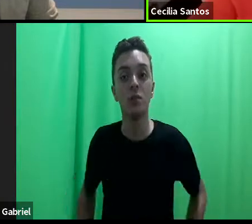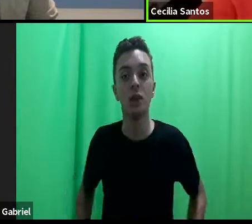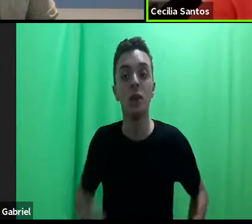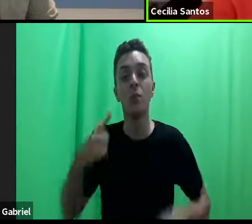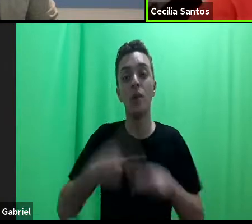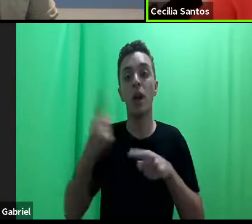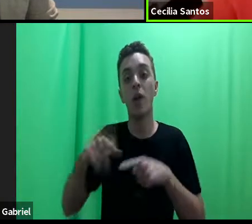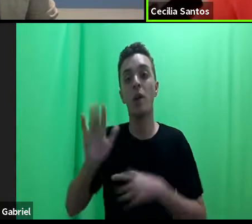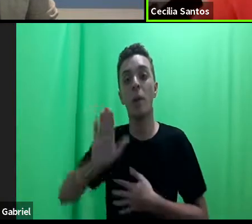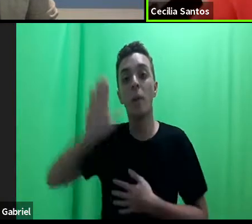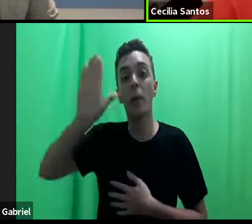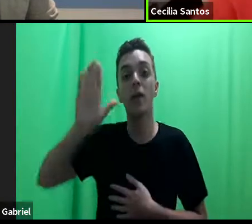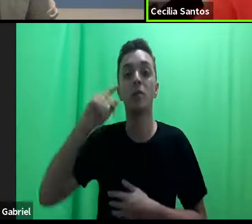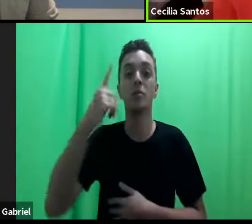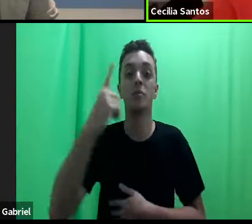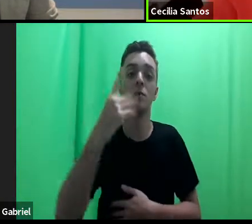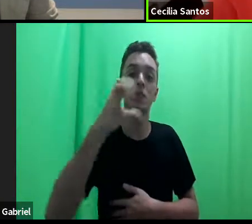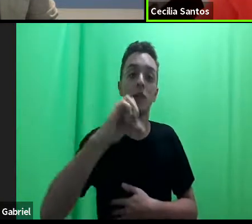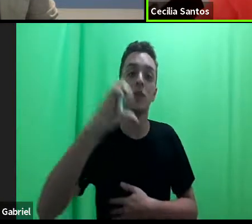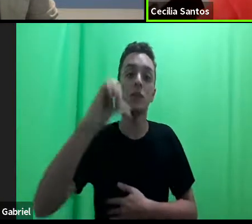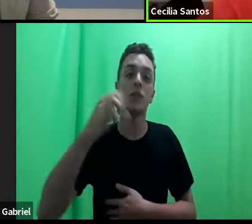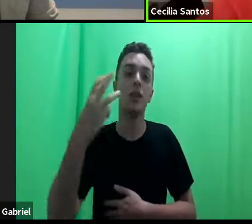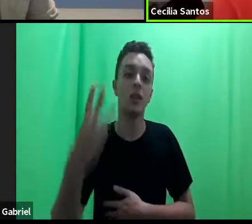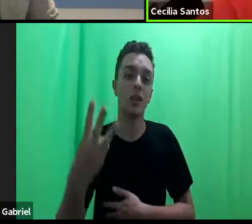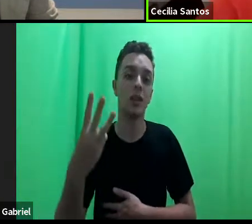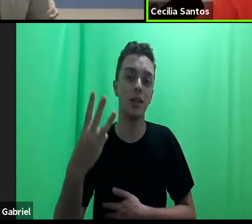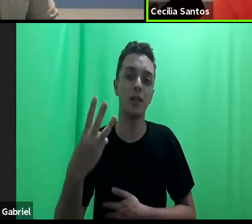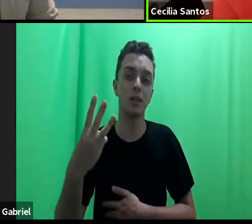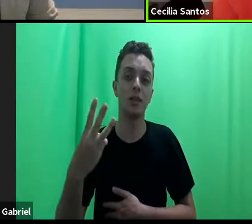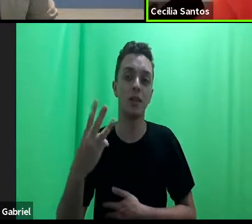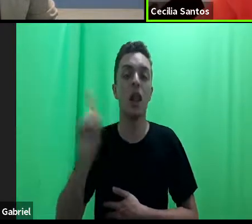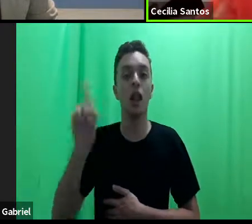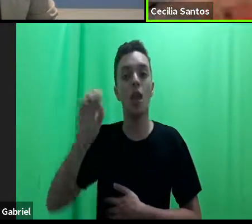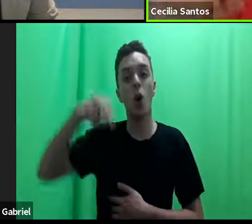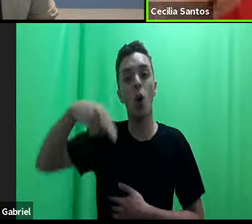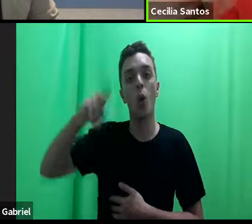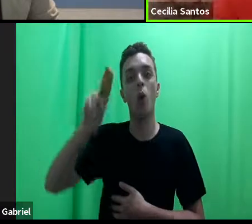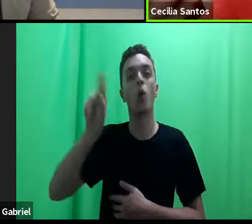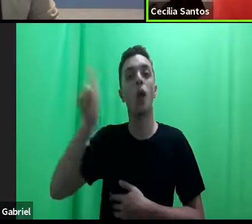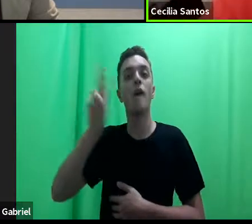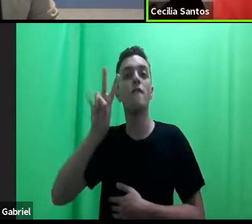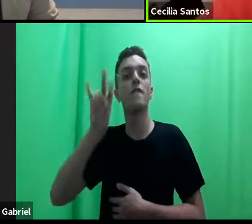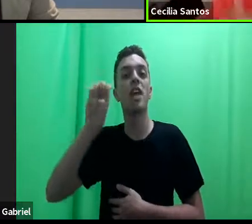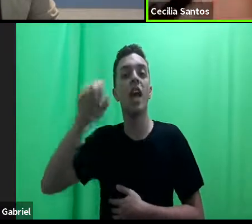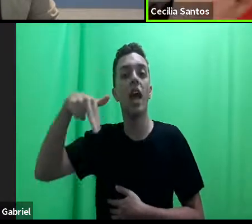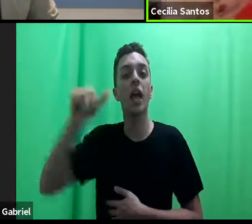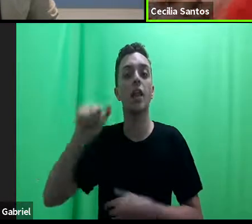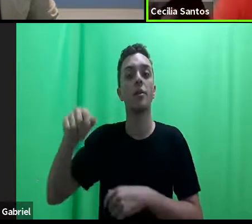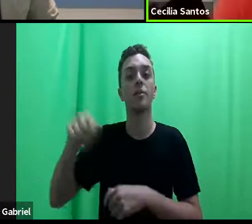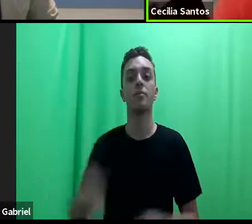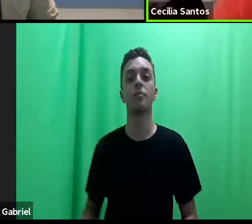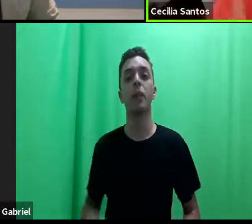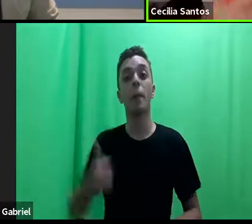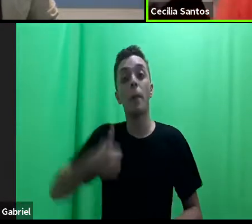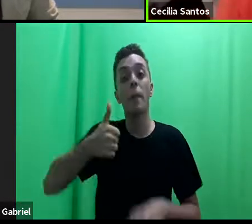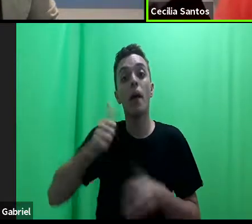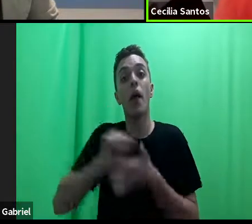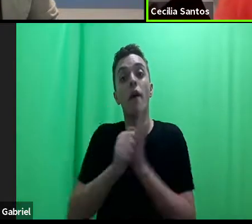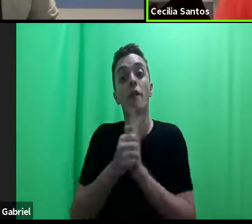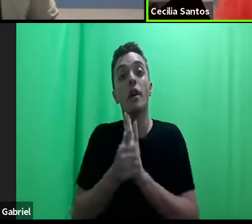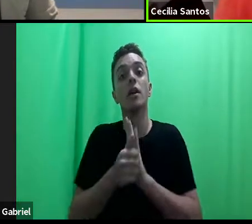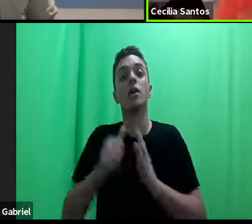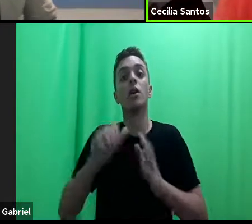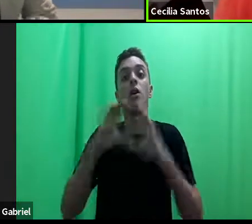de 1993, na Conferência da ONU em Viena, onde pela primeira vez a comunidade internacional